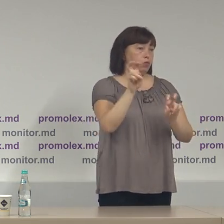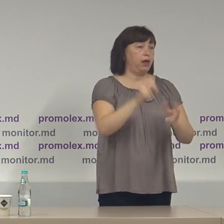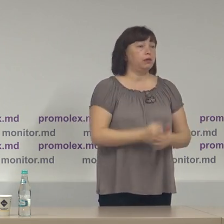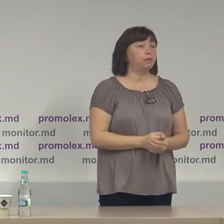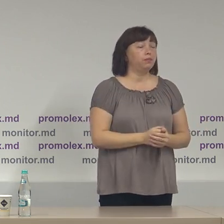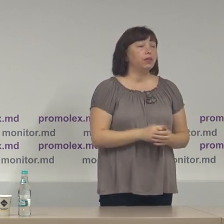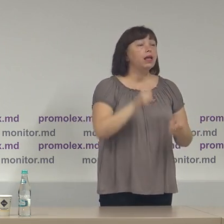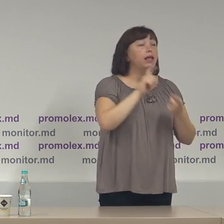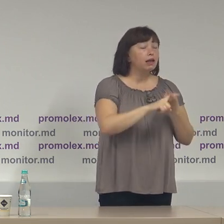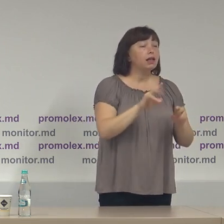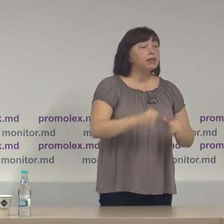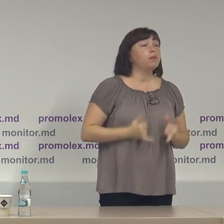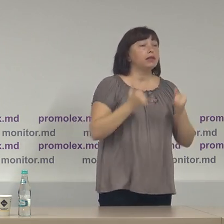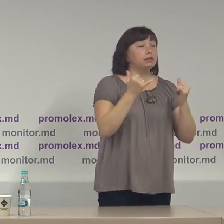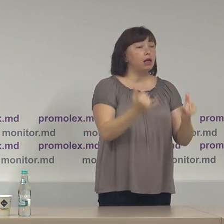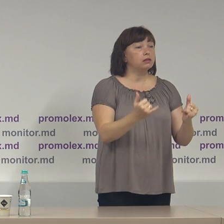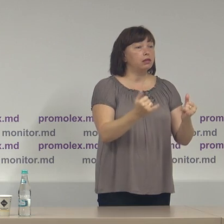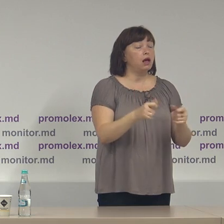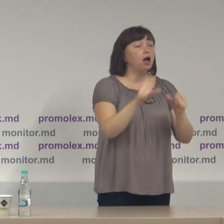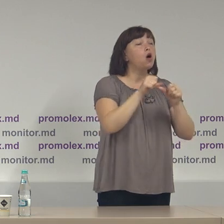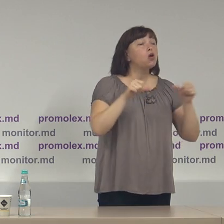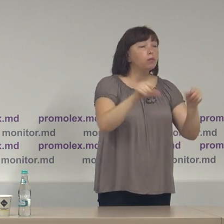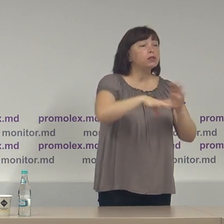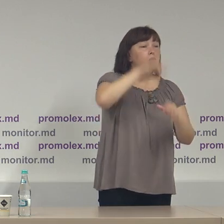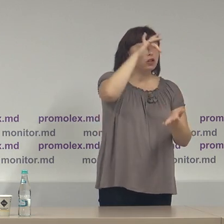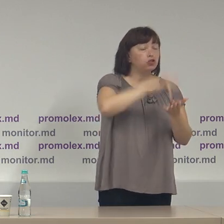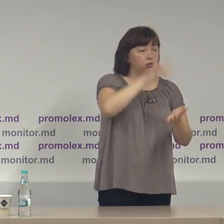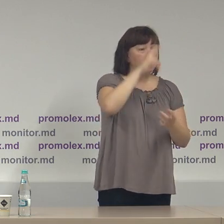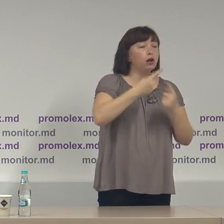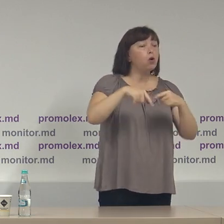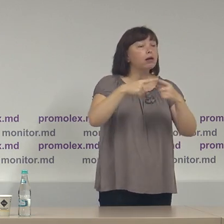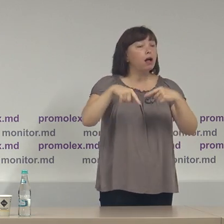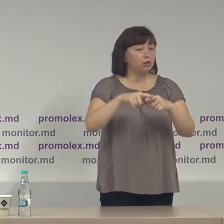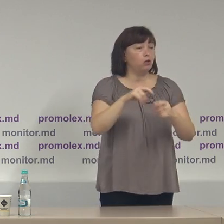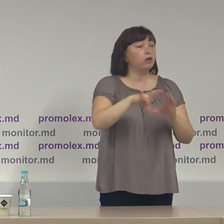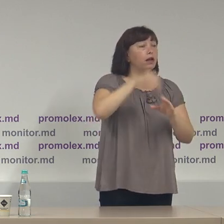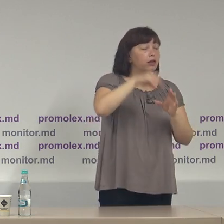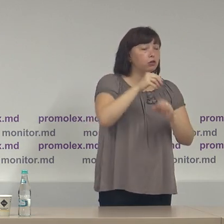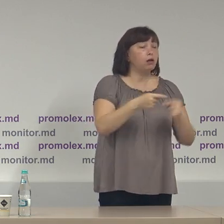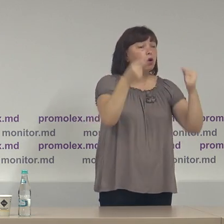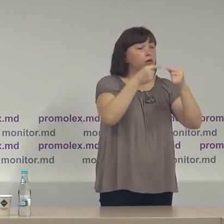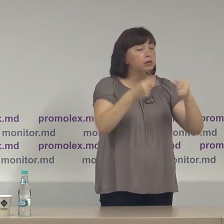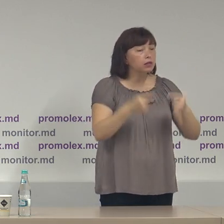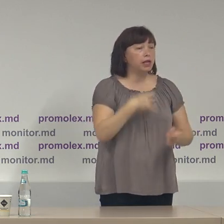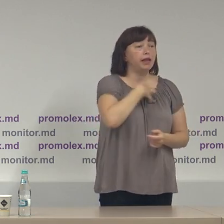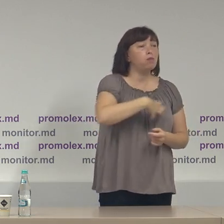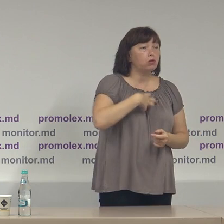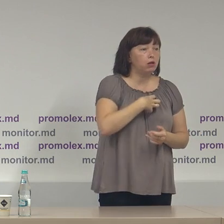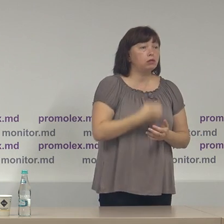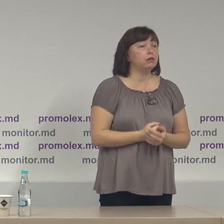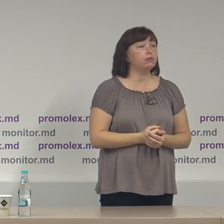Legat de prestația Comisiei Electorală Centrală Organelor Electorale câteva constatări importante.